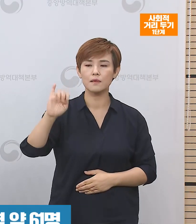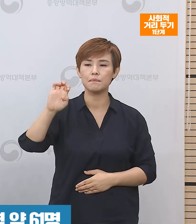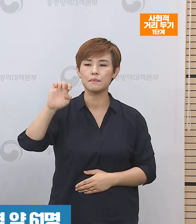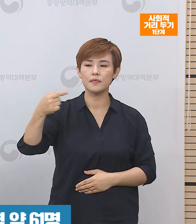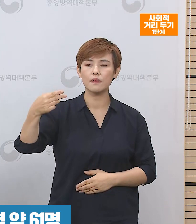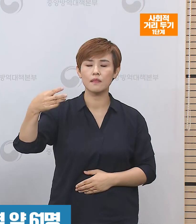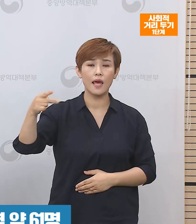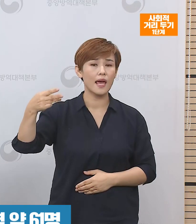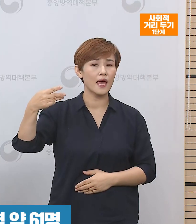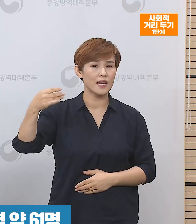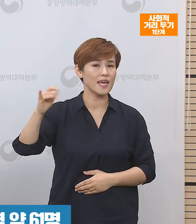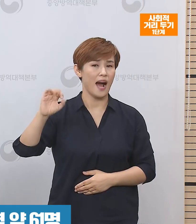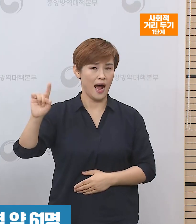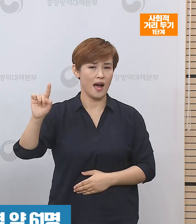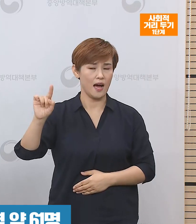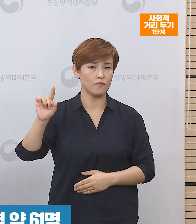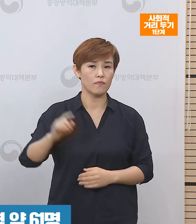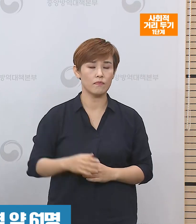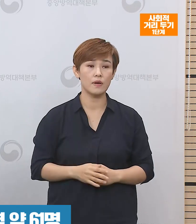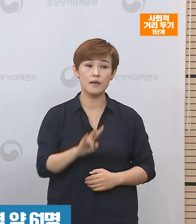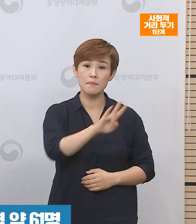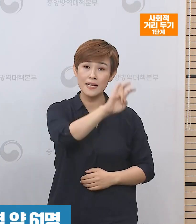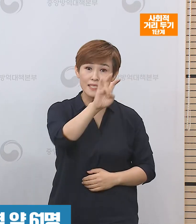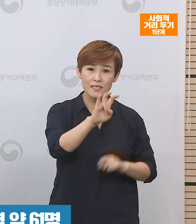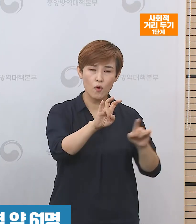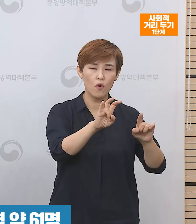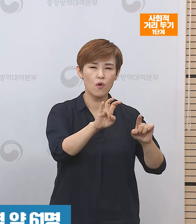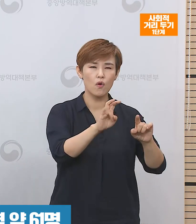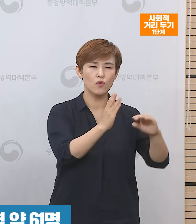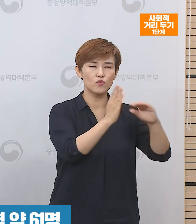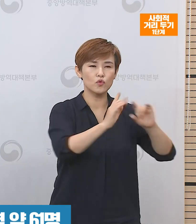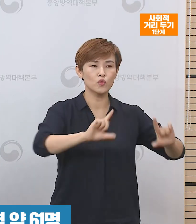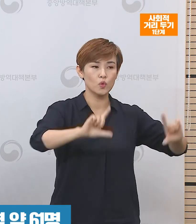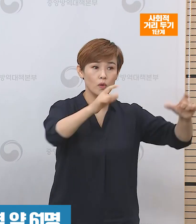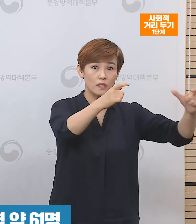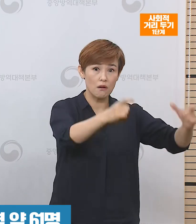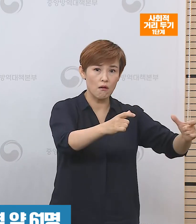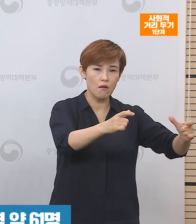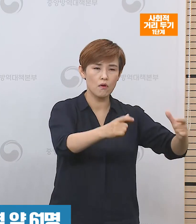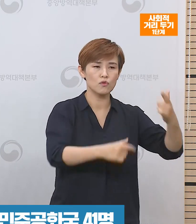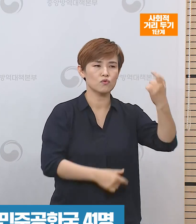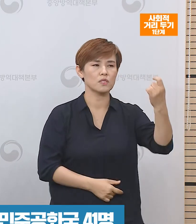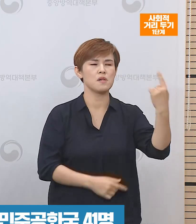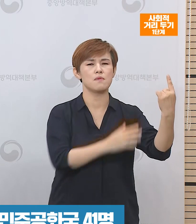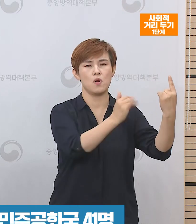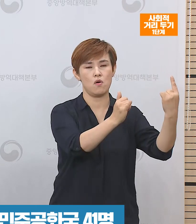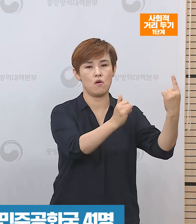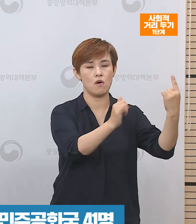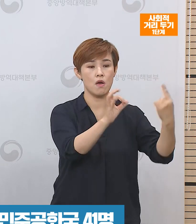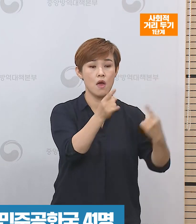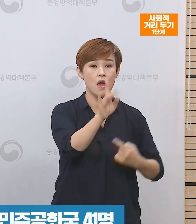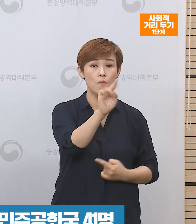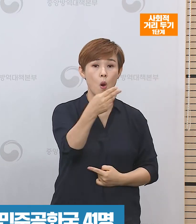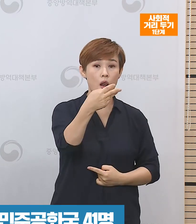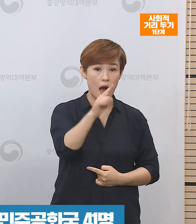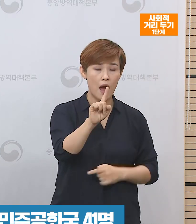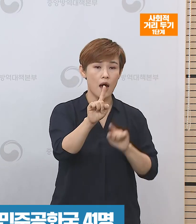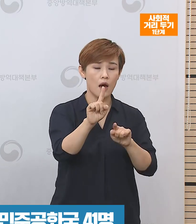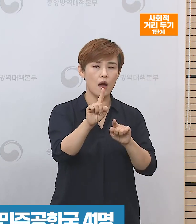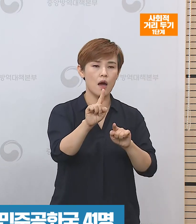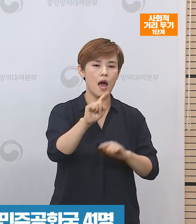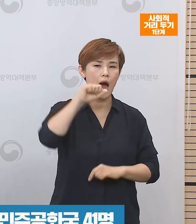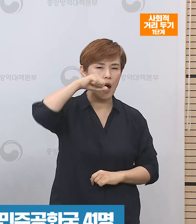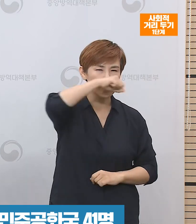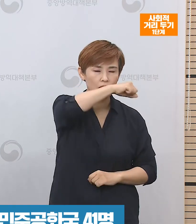메르스의 경우에는 중동지역을 중심으로 약 61명, 에볼라의 경우에는 주로 아프리카,